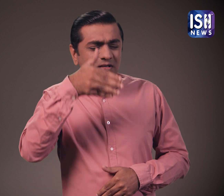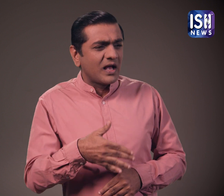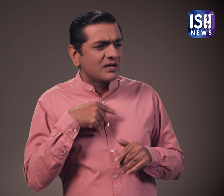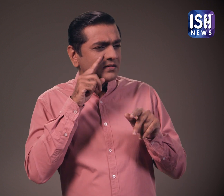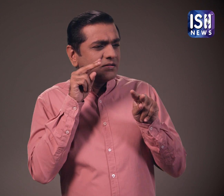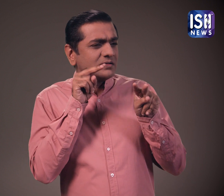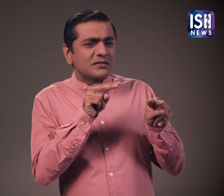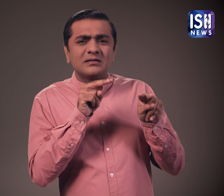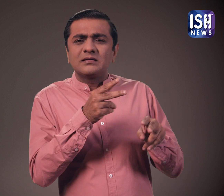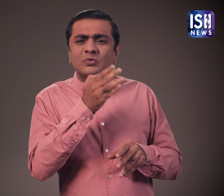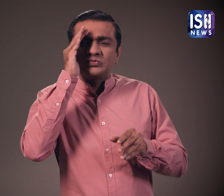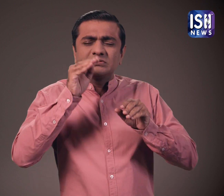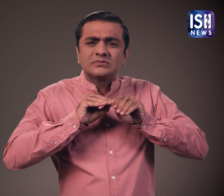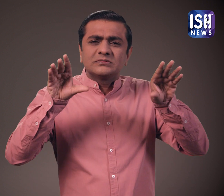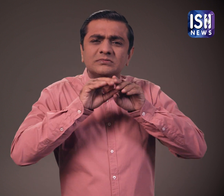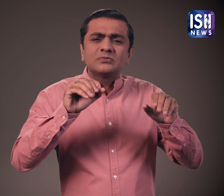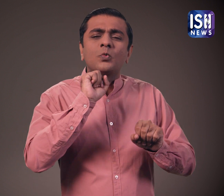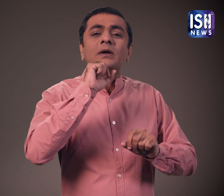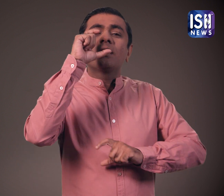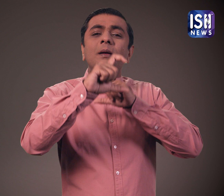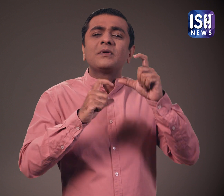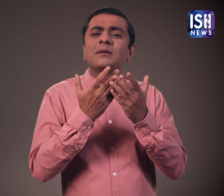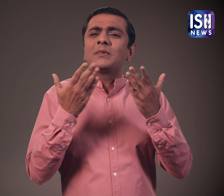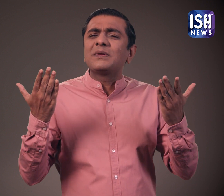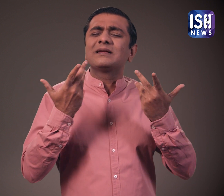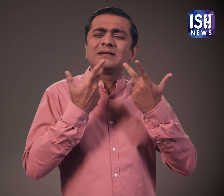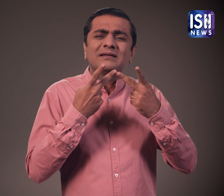पत्रों द्वारा चीन की स्थिती को बढ़ा चड़ा कर दिखाया गया है